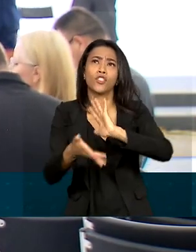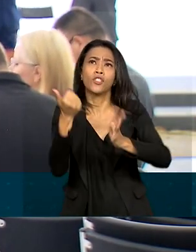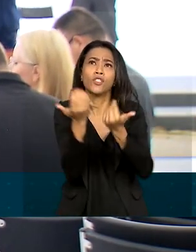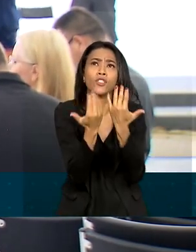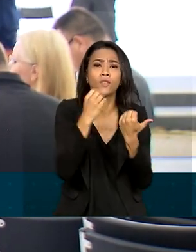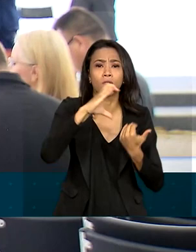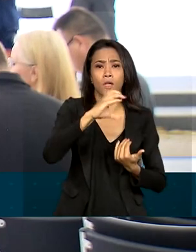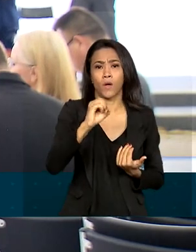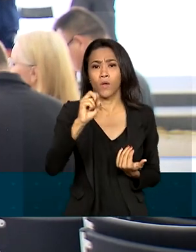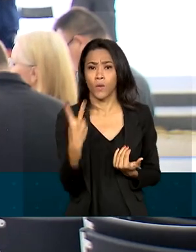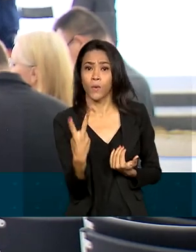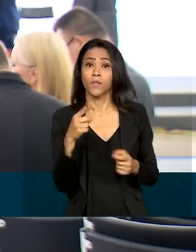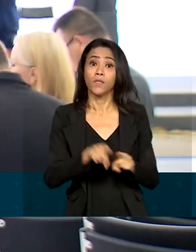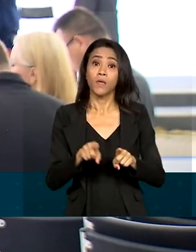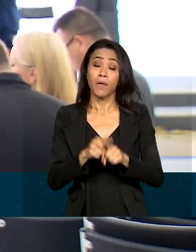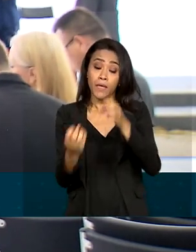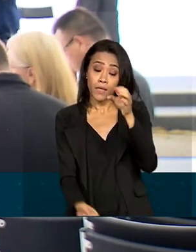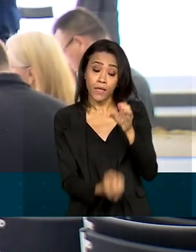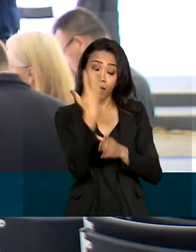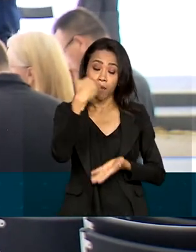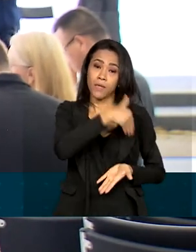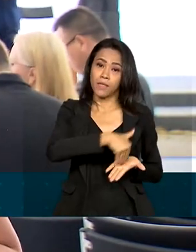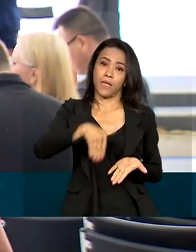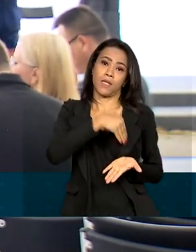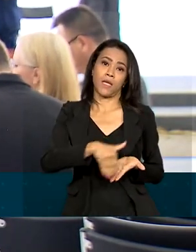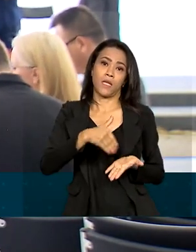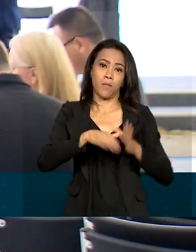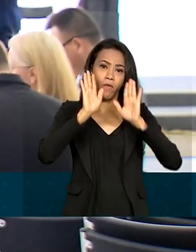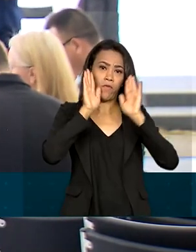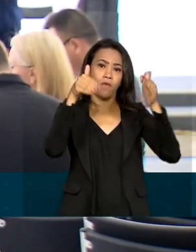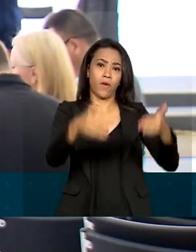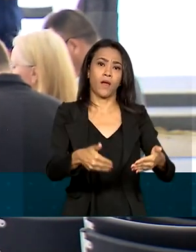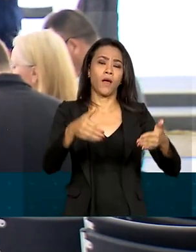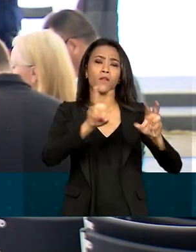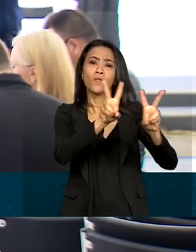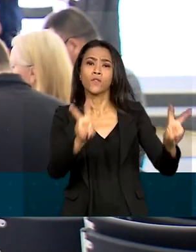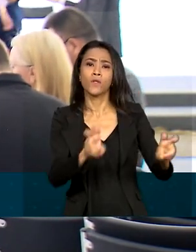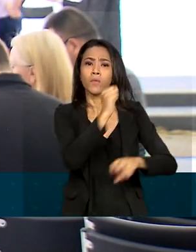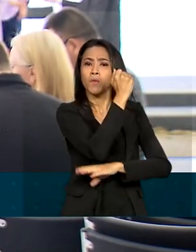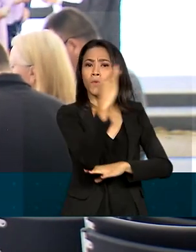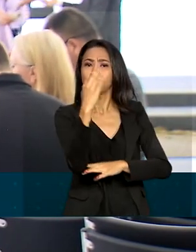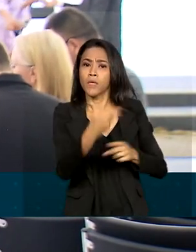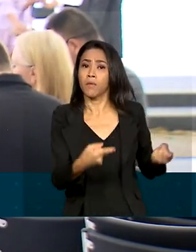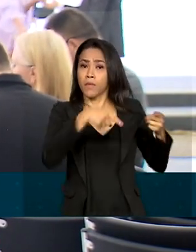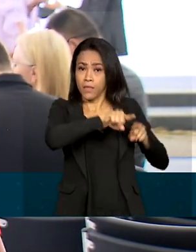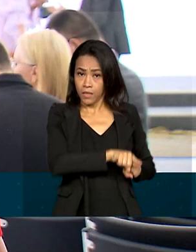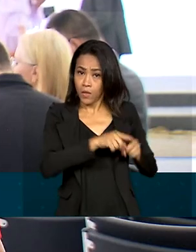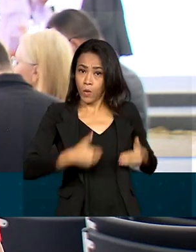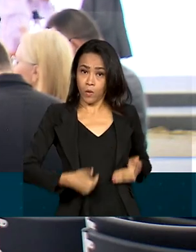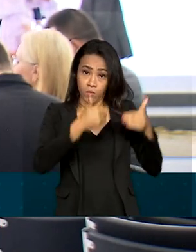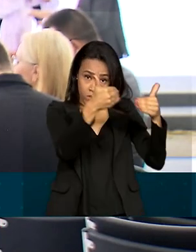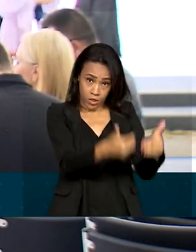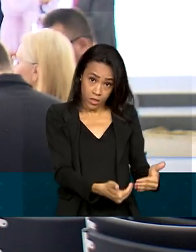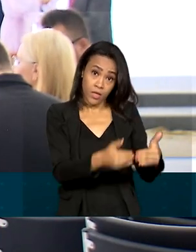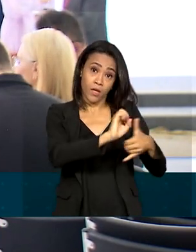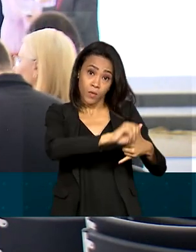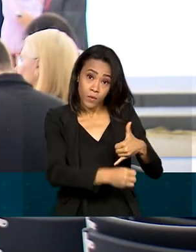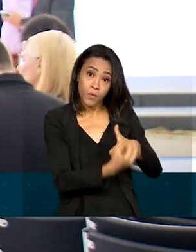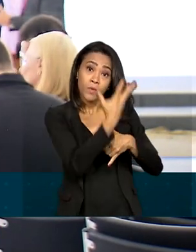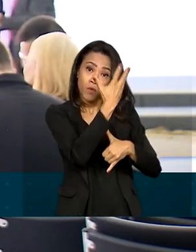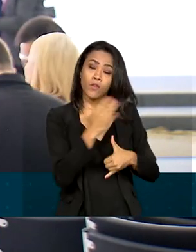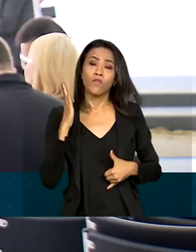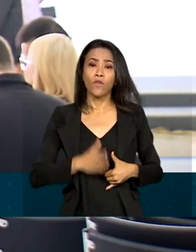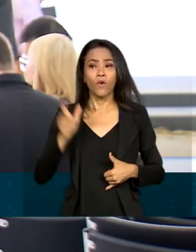e a criação de uma Secretaria Verde para trabalhar em parceria com o Ministério do Meio Ambiente foram anunciados